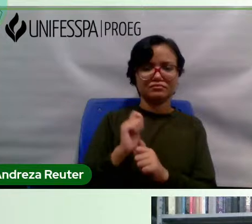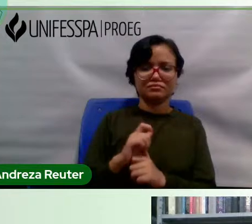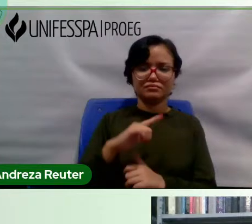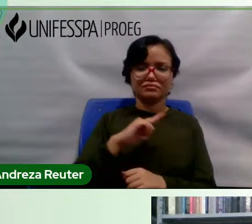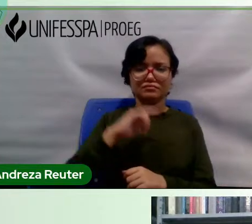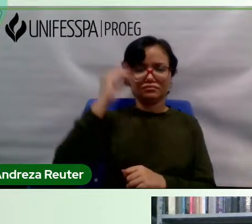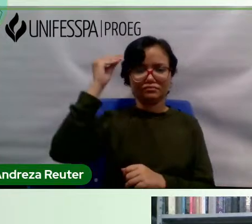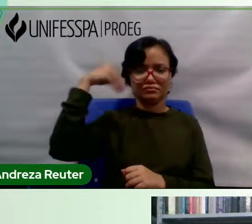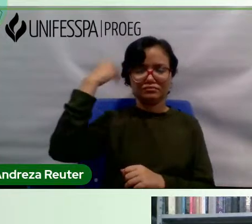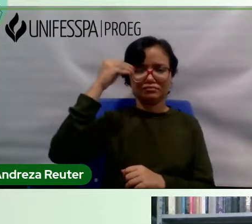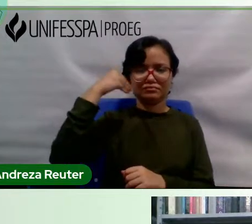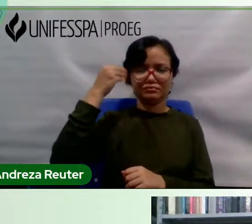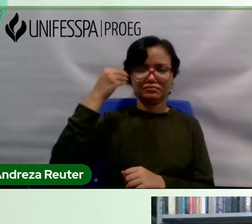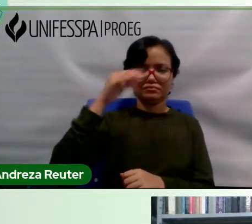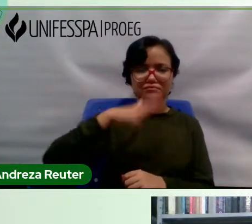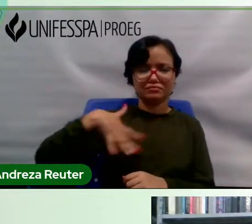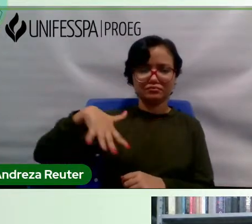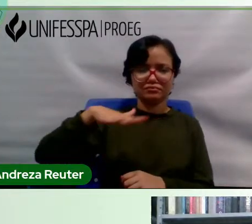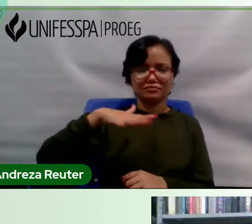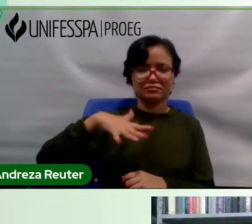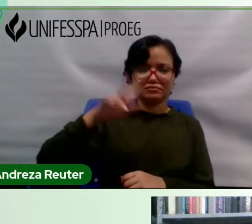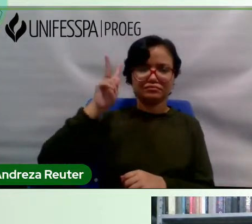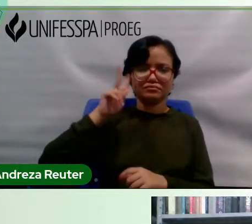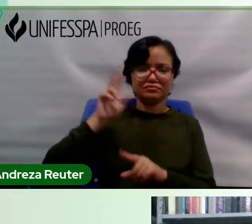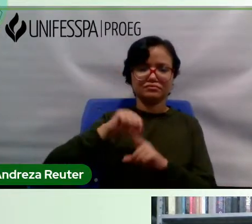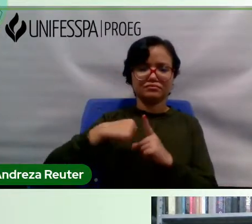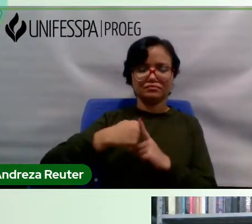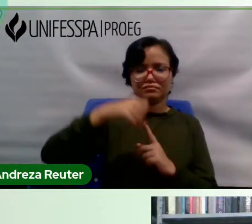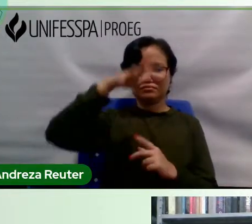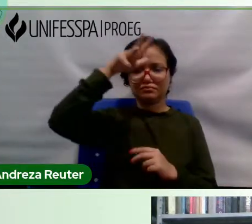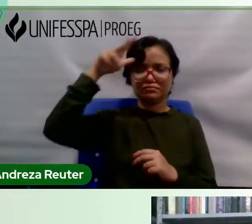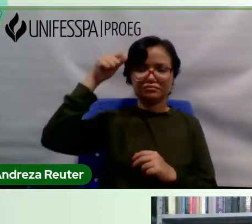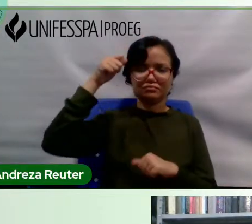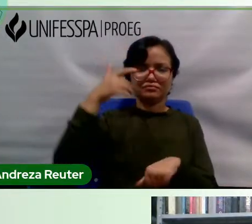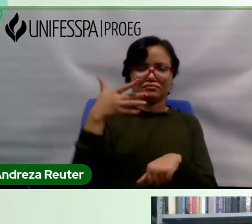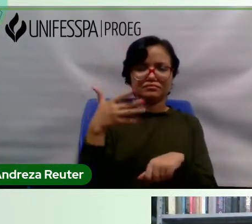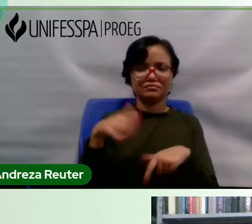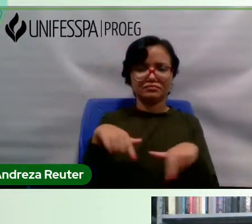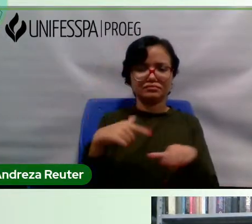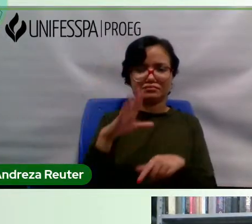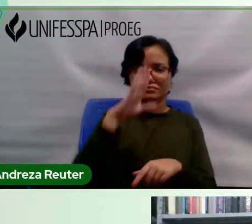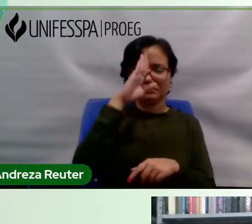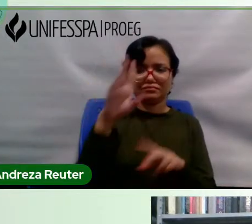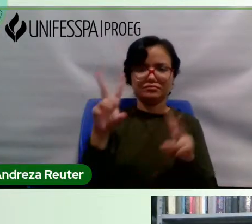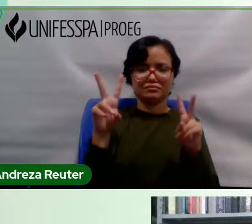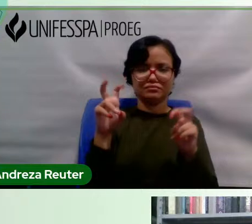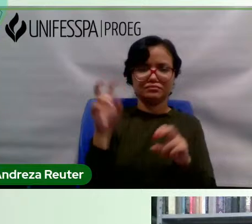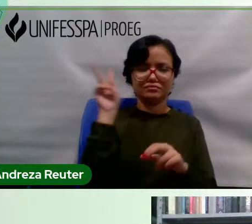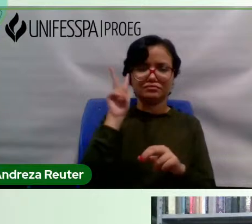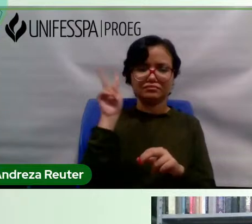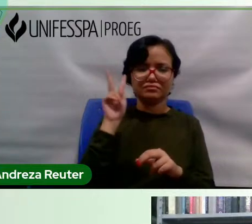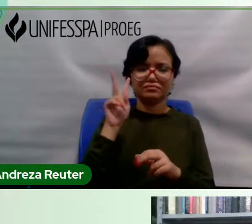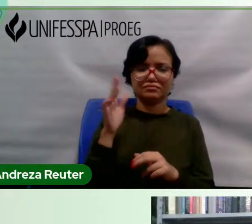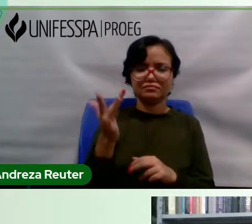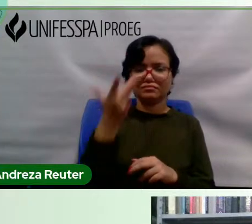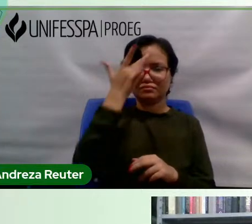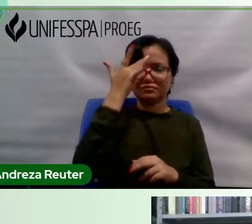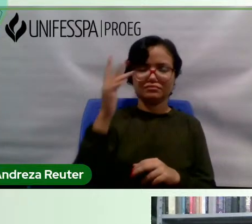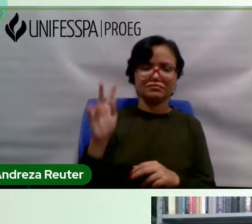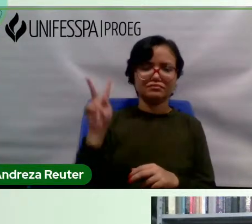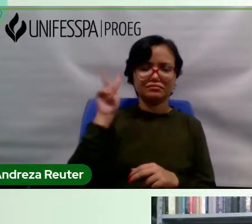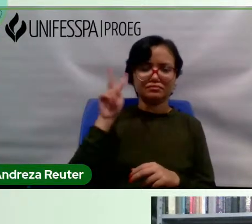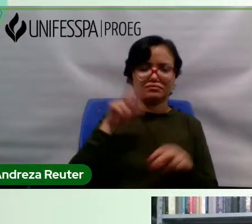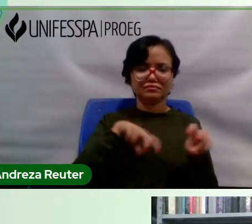da Amazônia e movimentos sociais, atuando principalmente nos temas de história e memória, história do trabalho, história